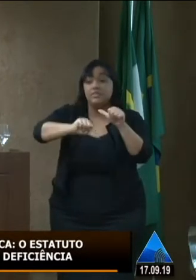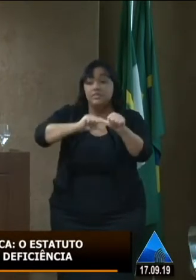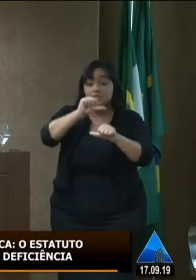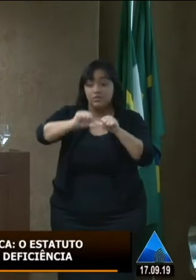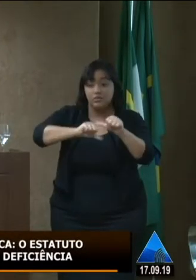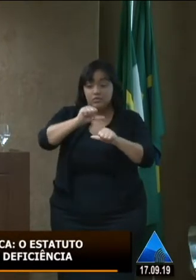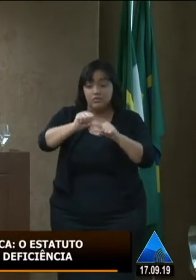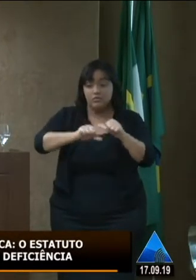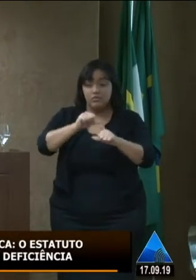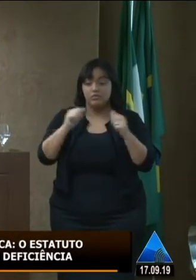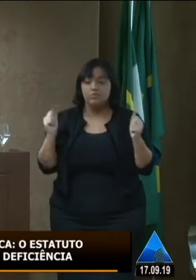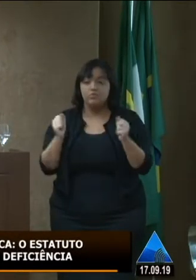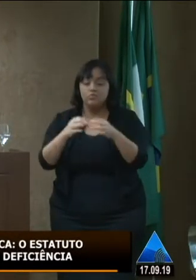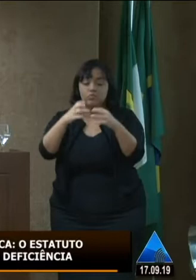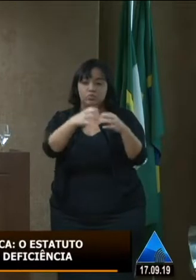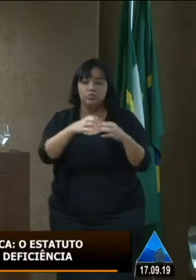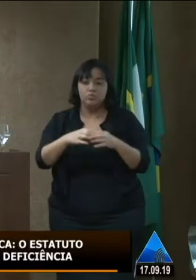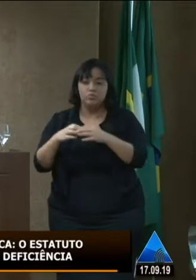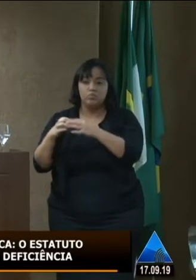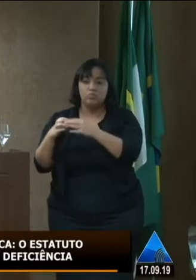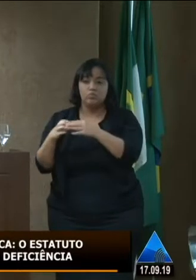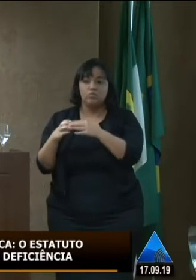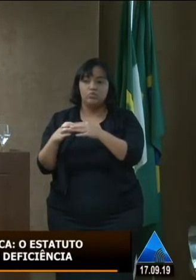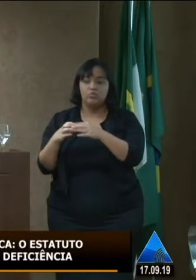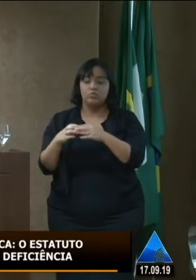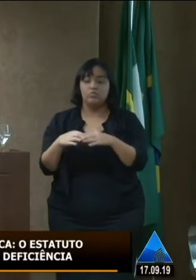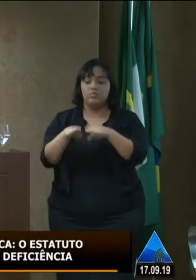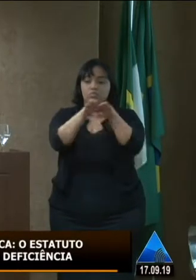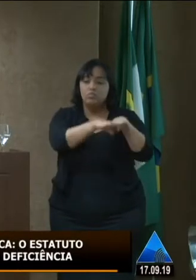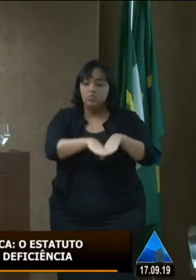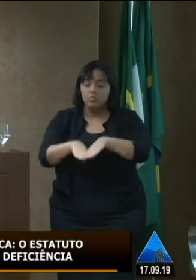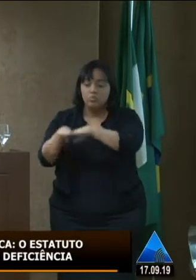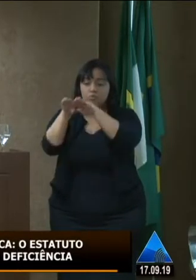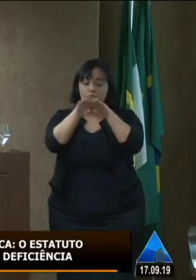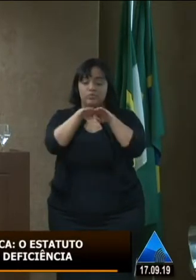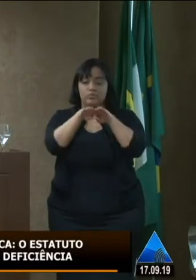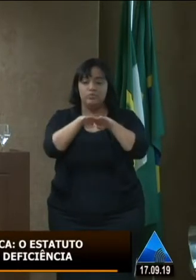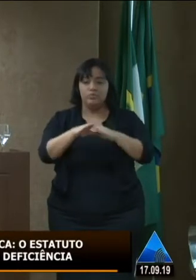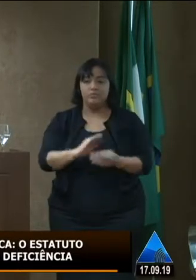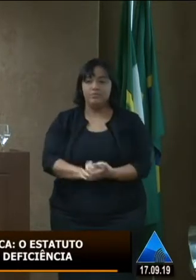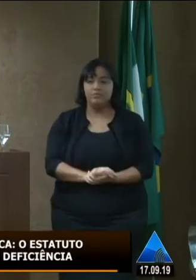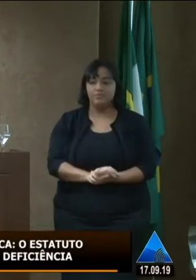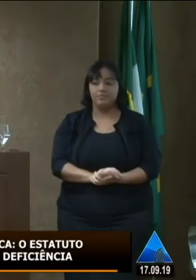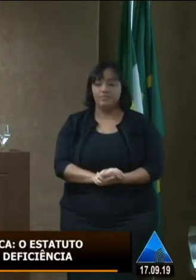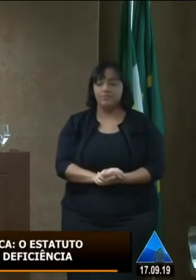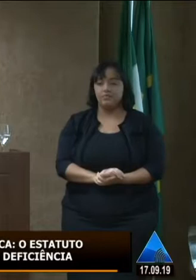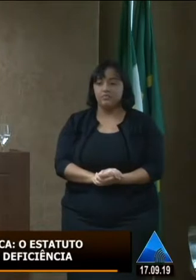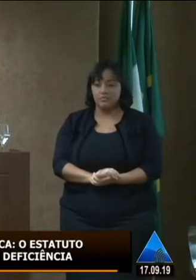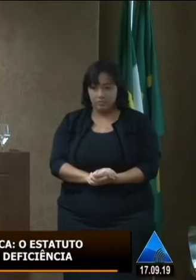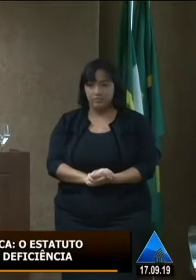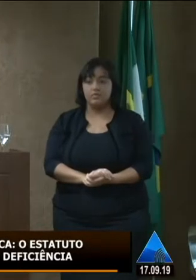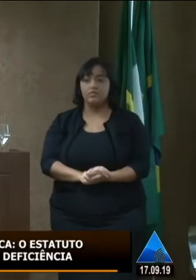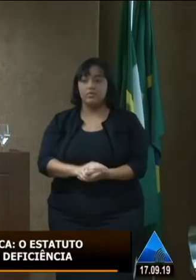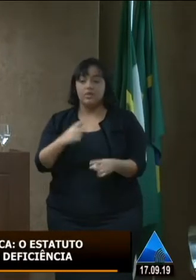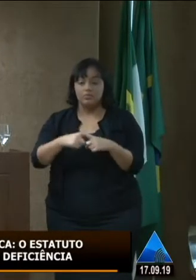isso num conjunto normativo que de fato materialize aquilo que é demandado por quem